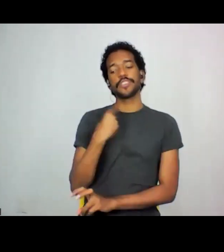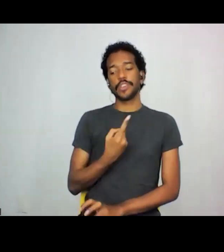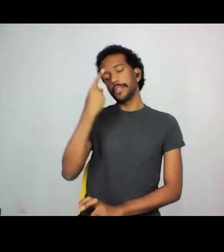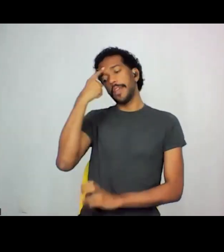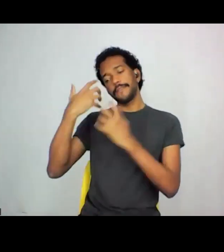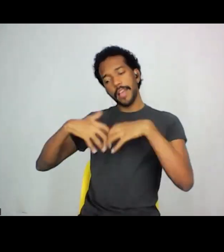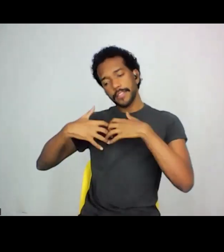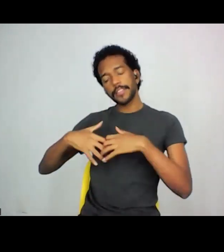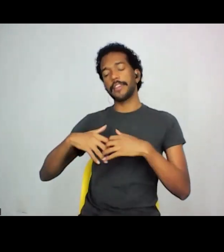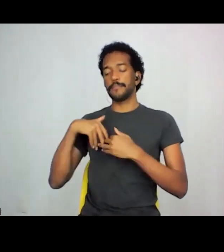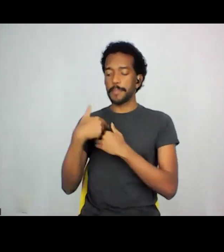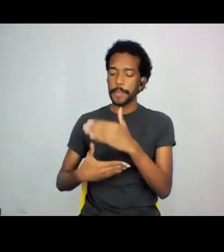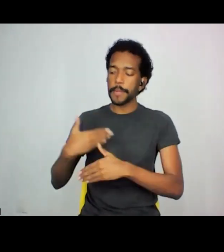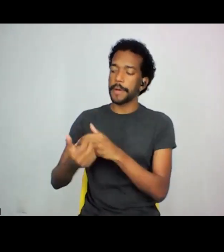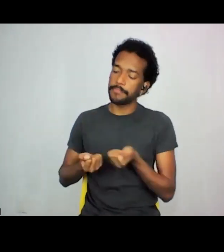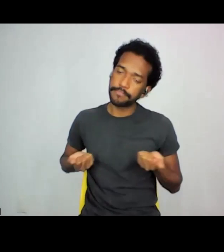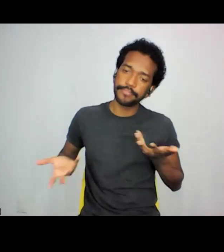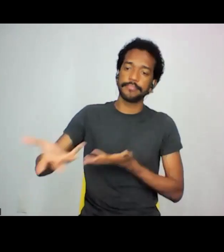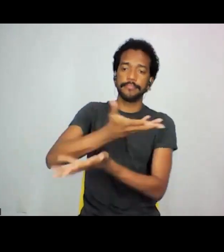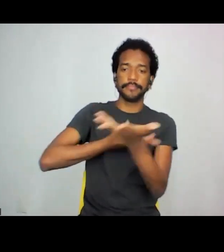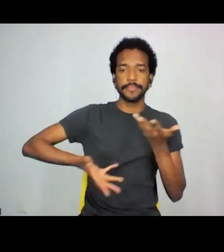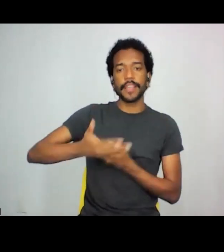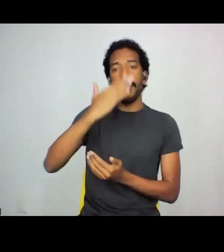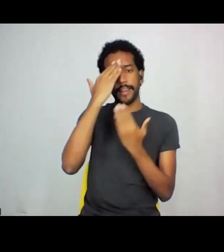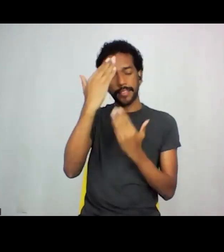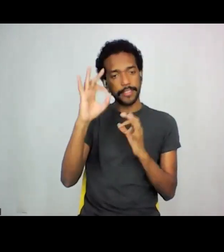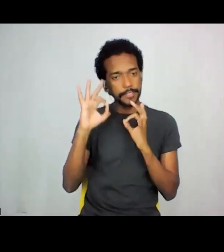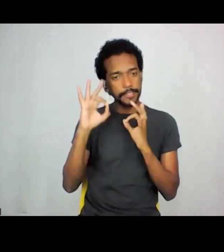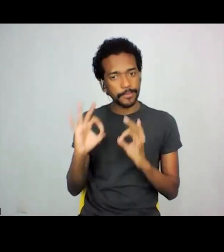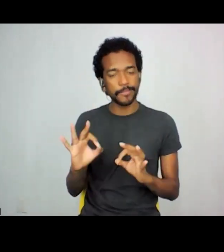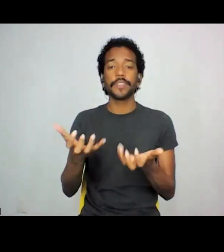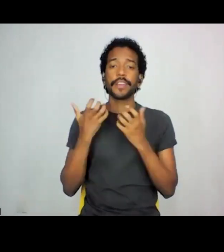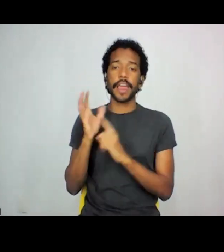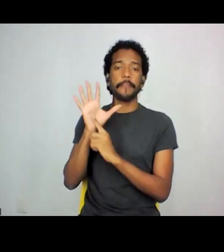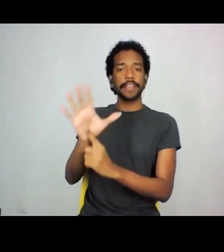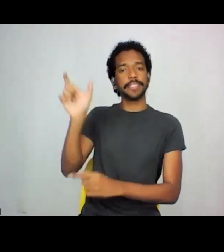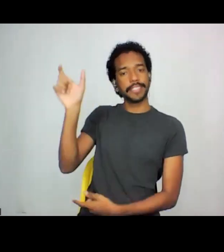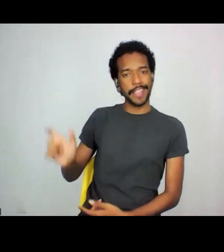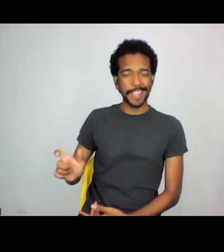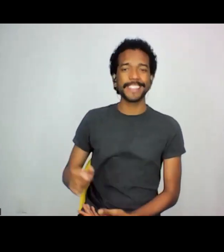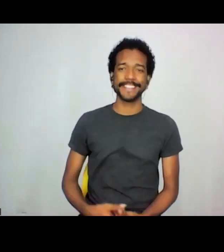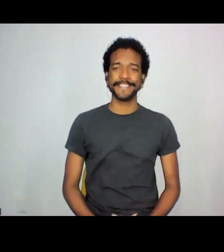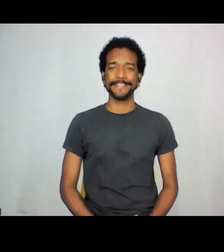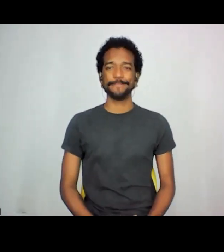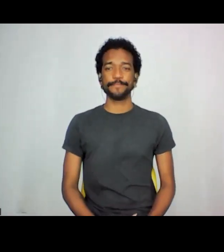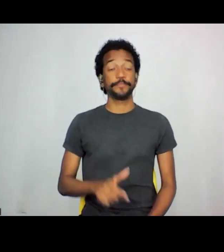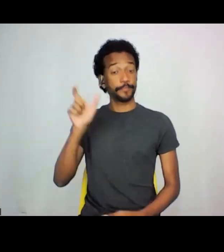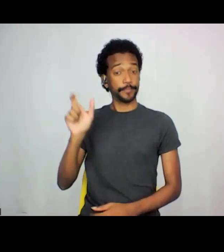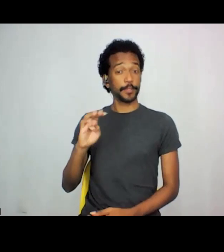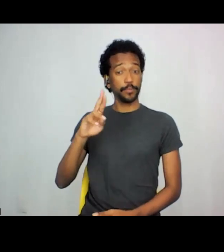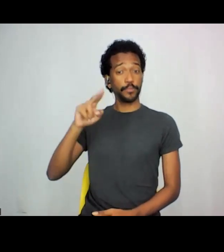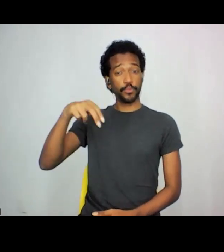e continuar compartilhando e dialogando. Agradeço demais e deixa eu fazer a sua apresentação aqui, o Bruno